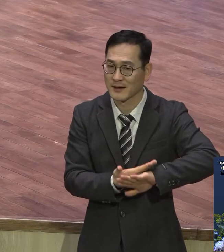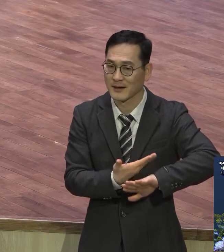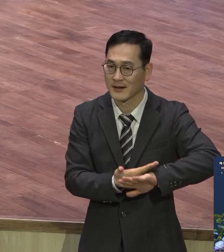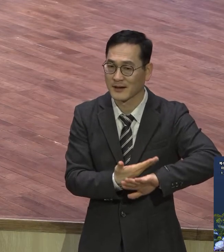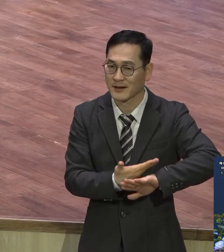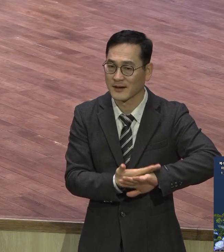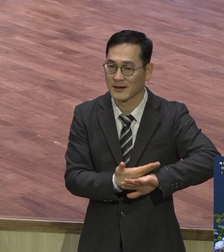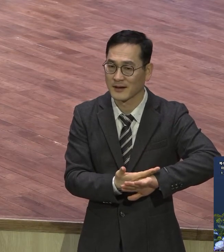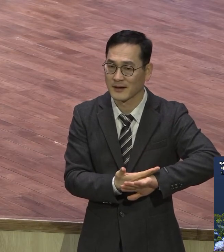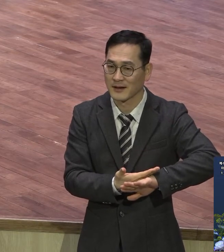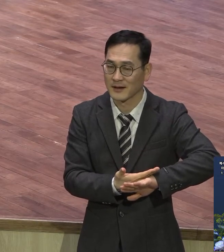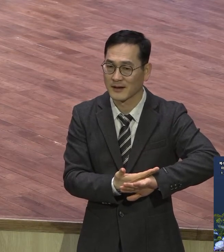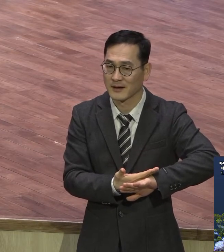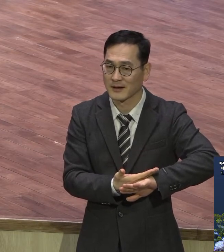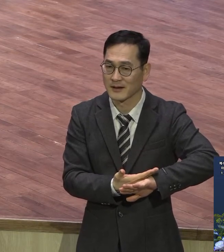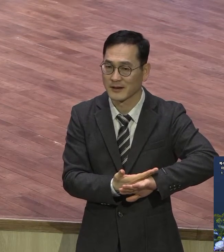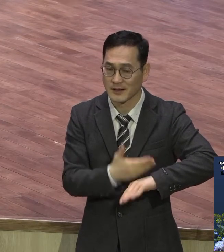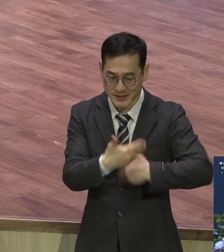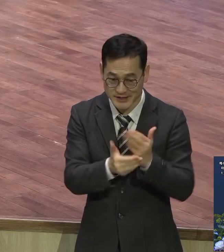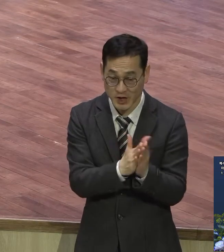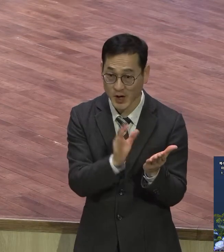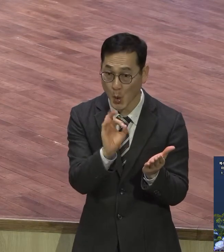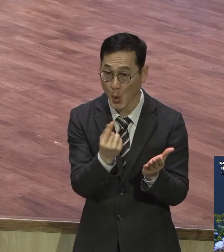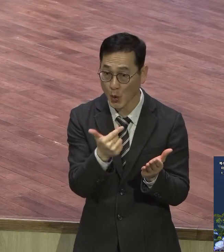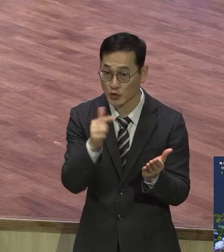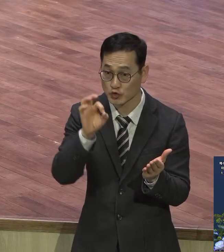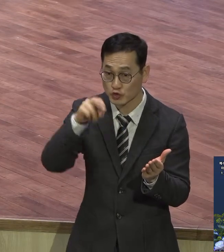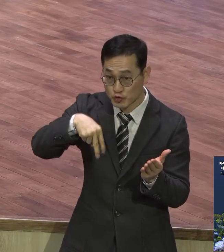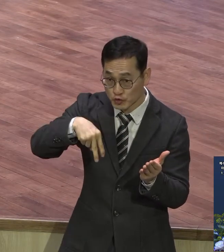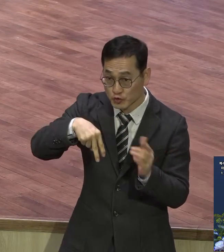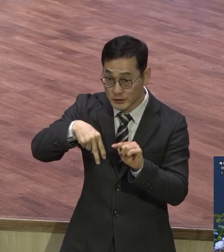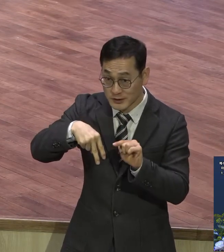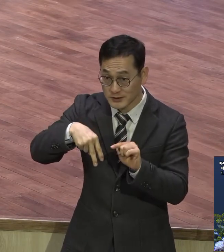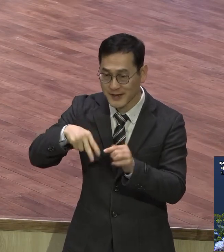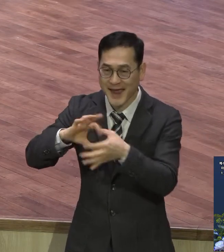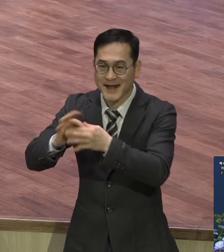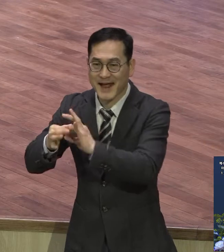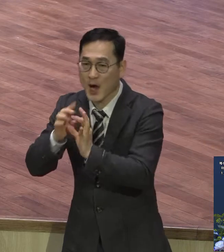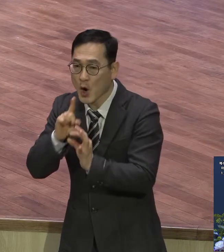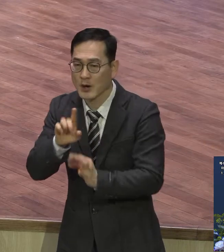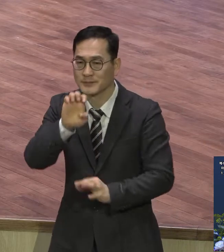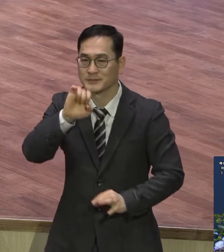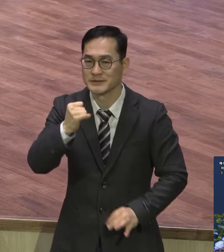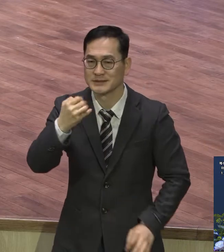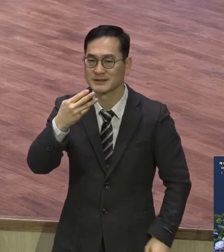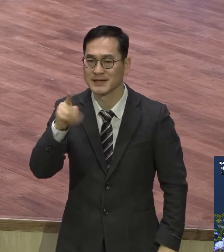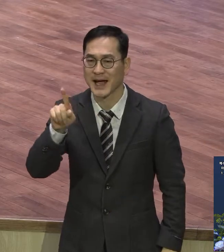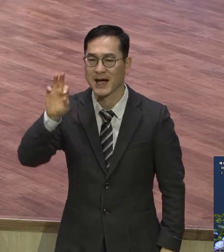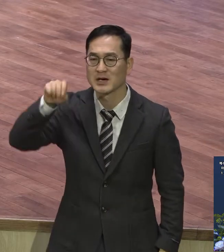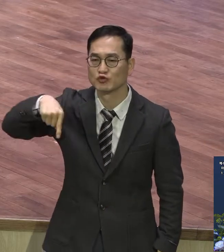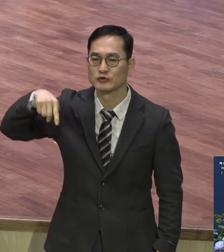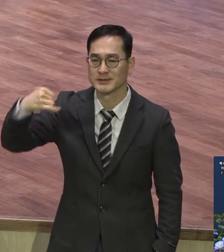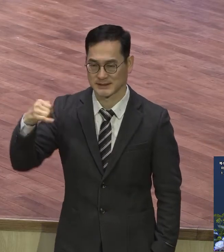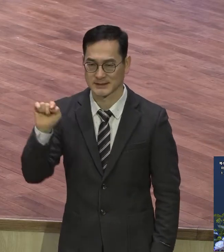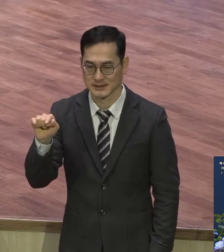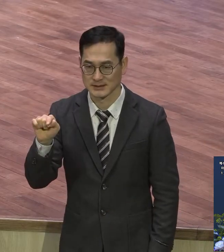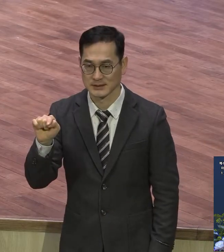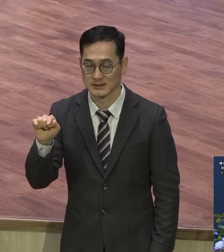본문에 나오는 이 온유라는 말은 헬란 말로 프라우스랍니다. 프라우스 이 뜻은요 야생